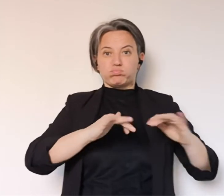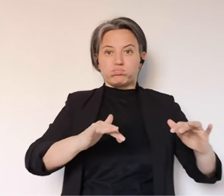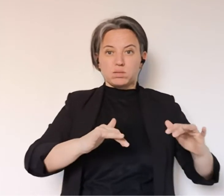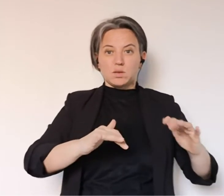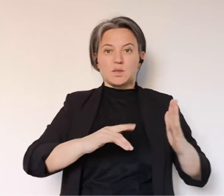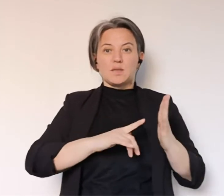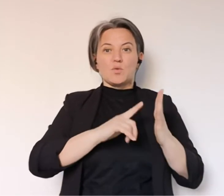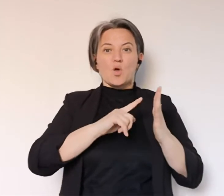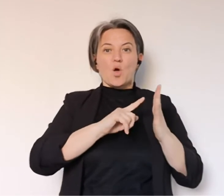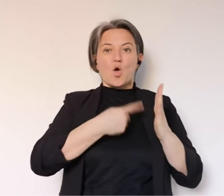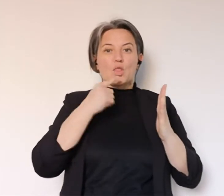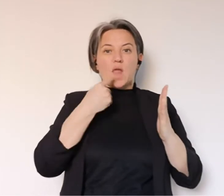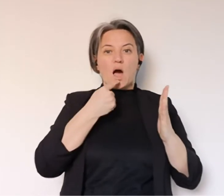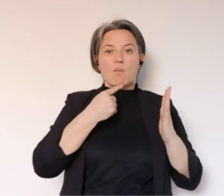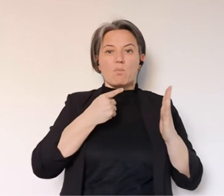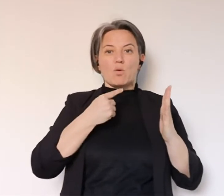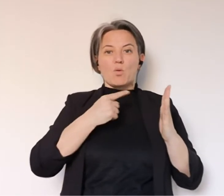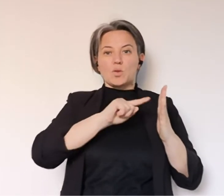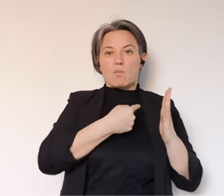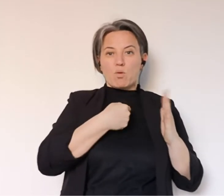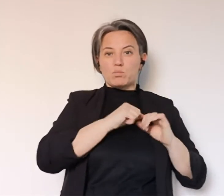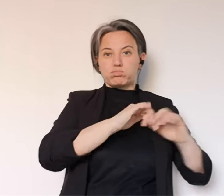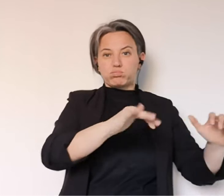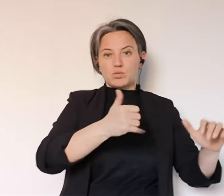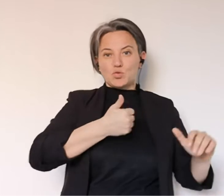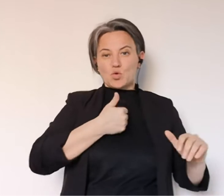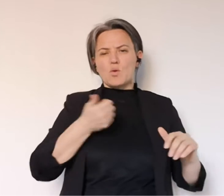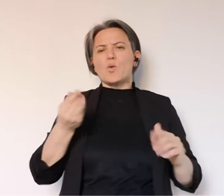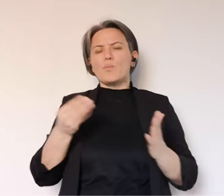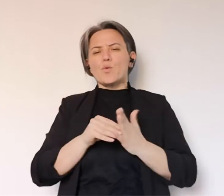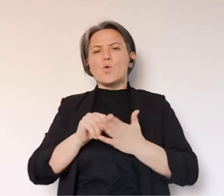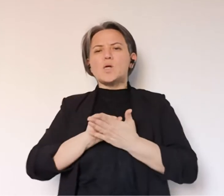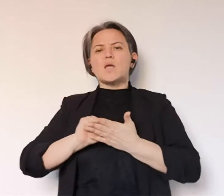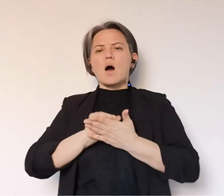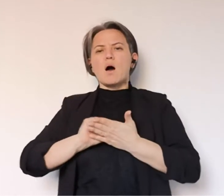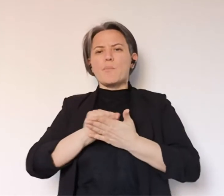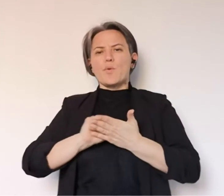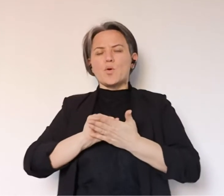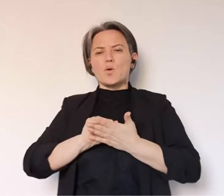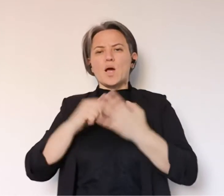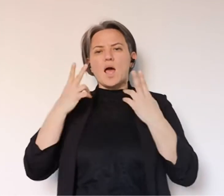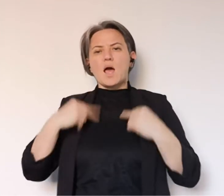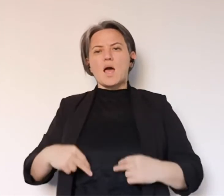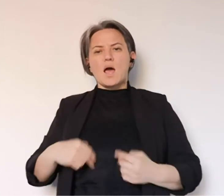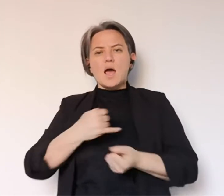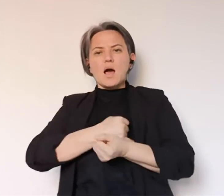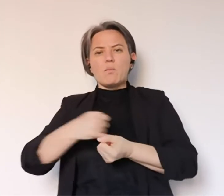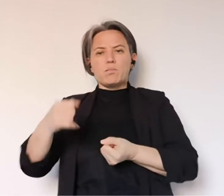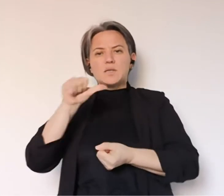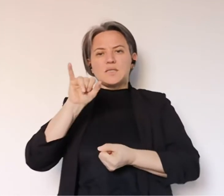campagna, non soltanto di tamponi, guardate bene, ma anche delle cosiddette saponette per l'esame